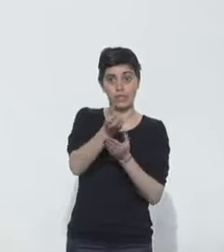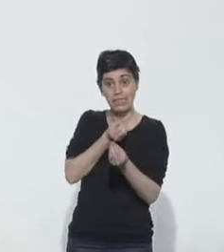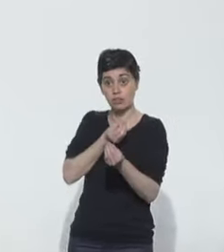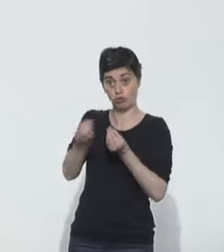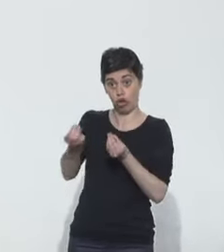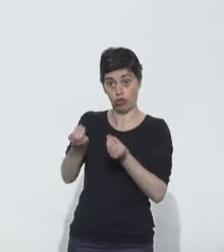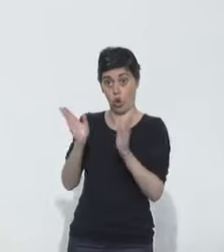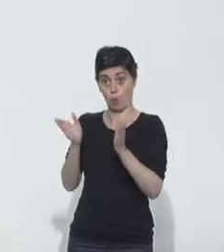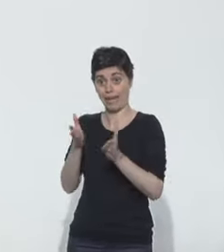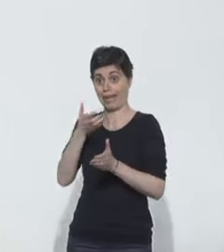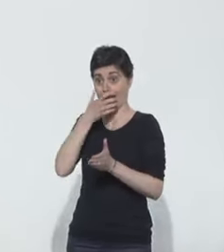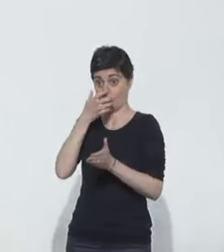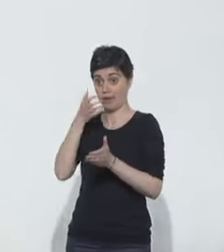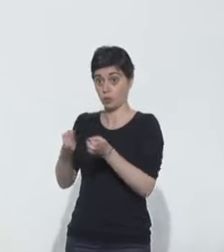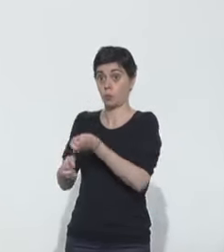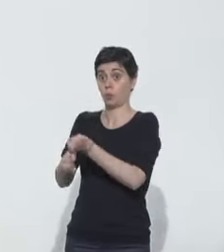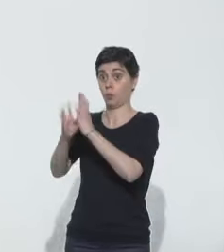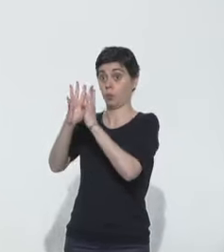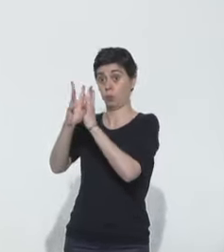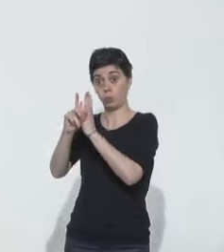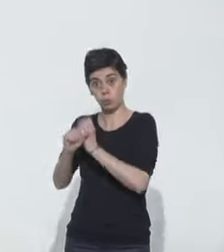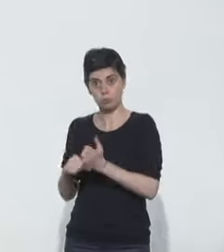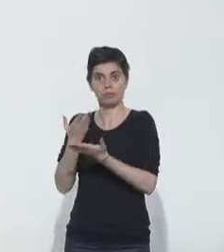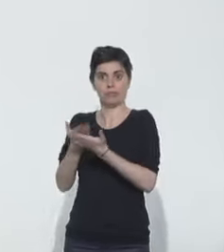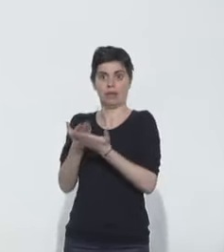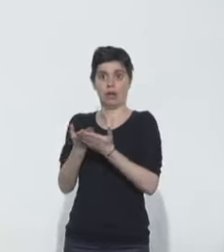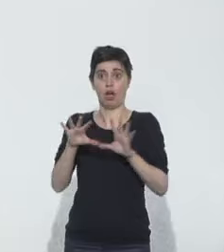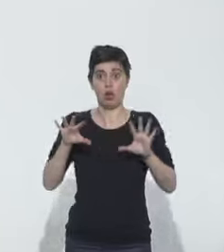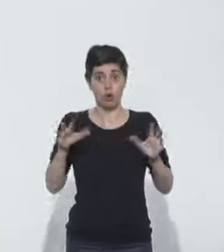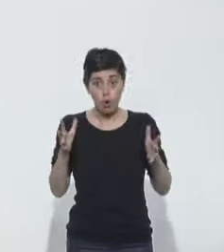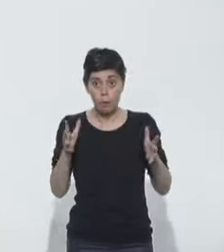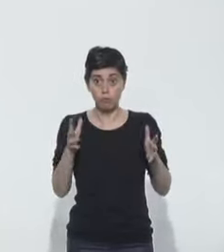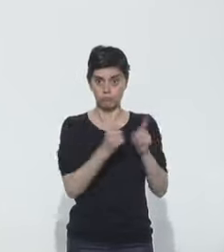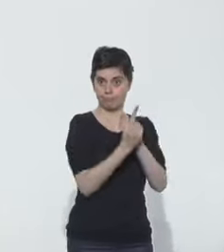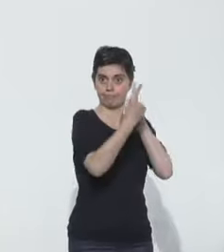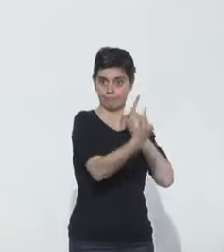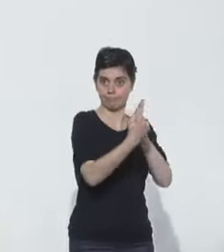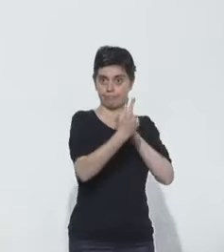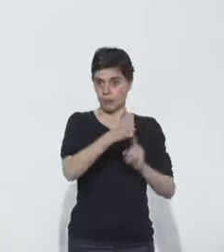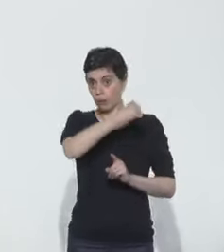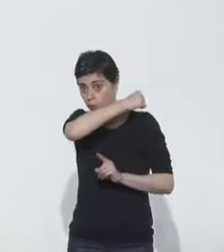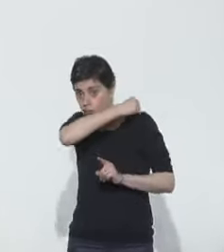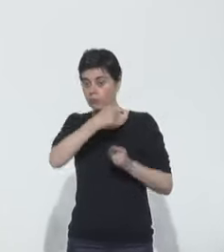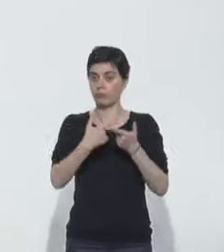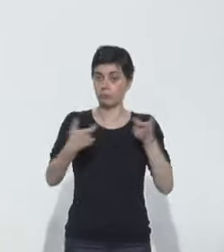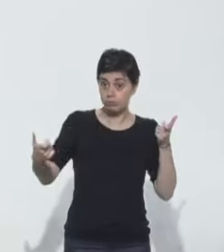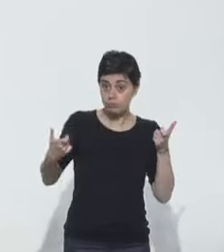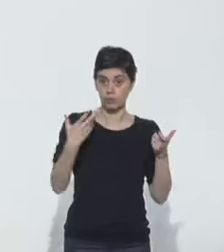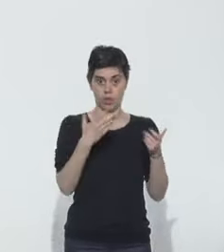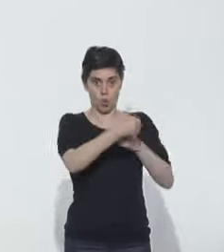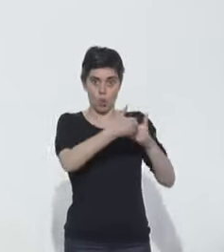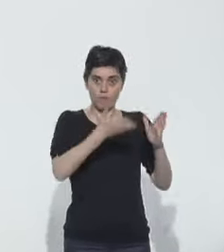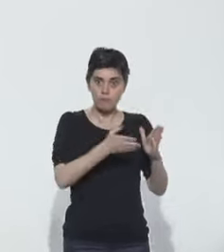patients en réanimation par nos activités d'aujourd'hui, par notre application stricte des gestes barrières, par notre respect strict du confinement, par